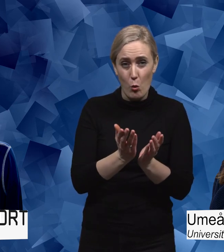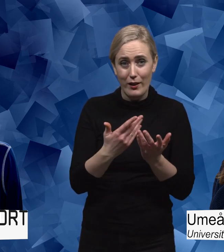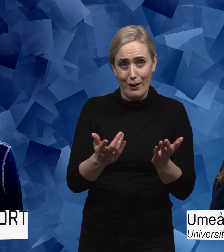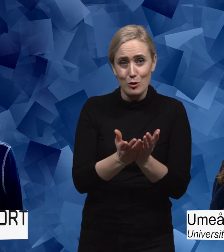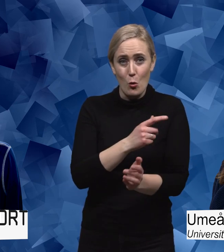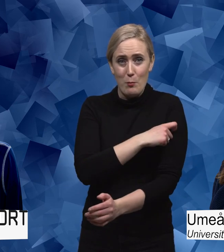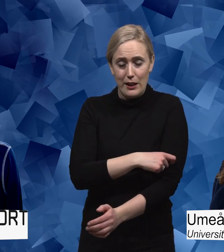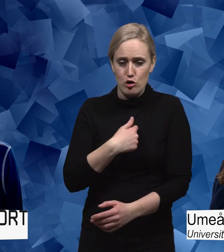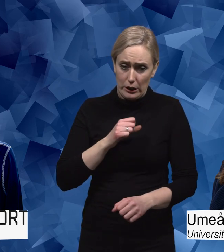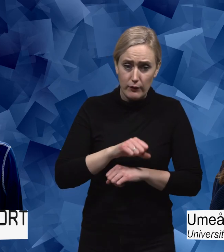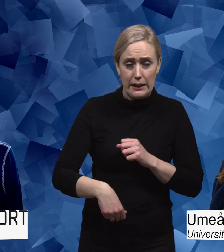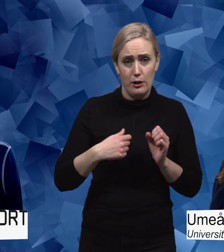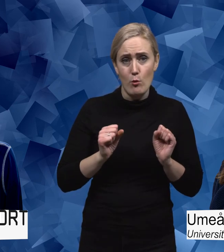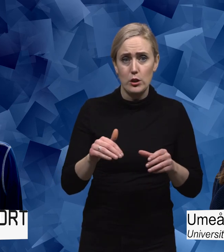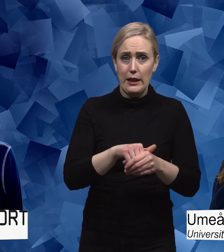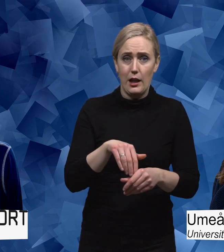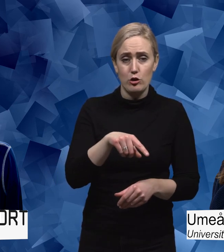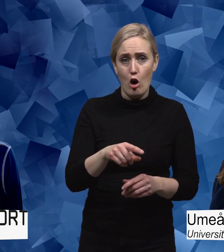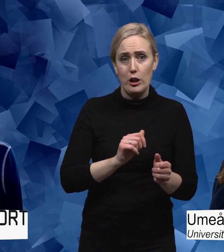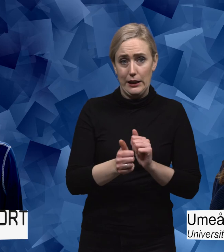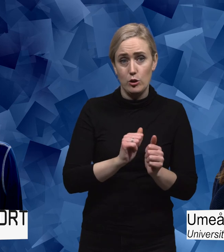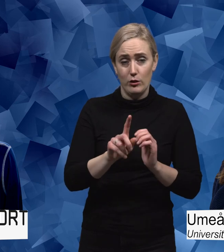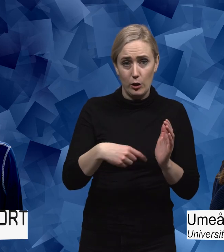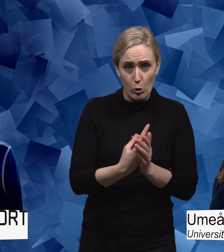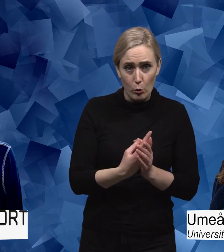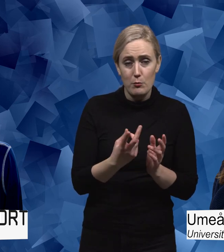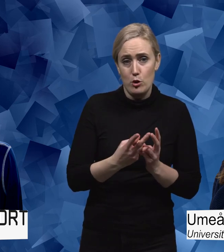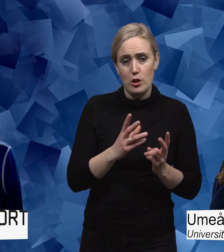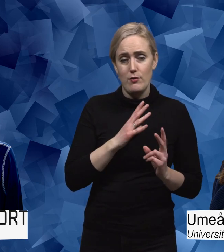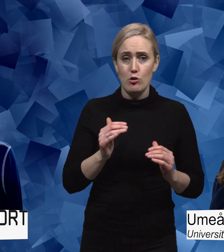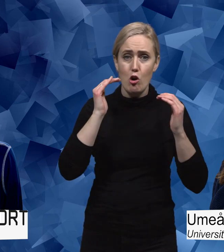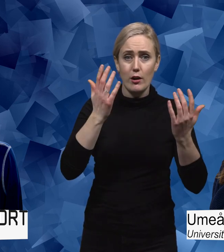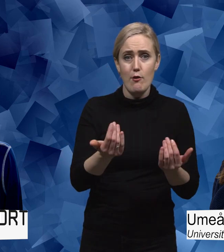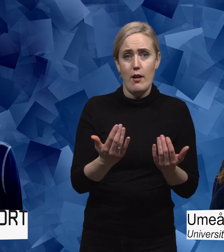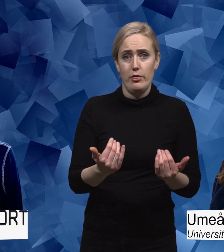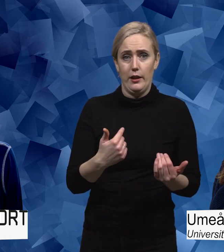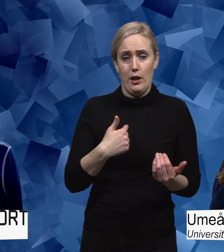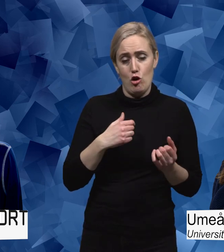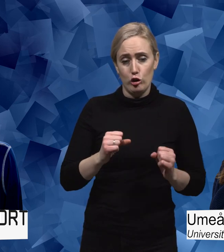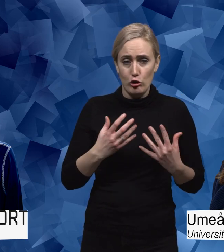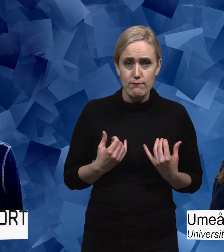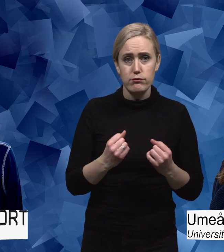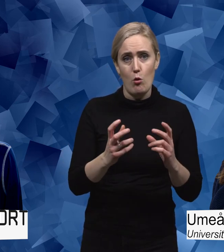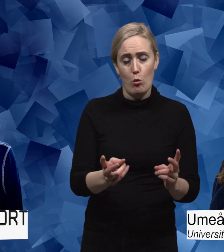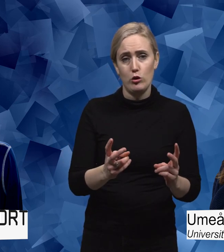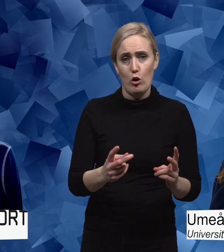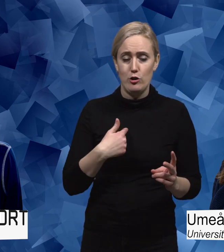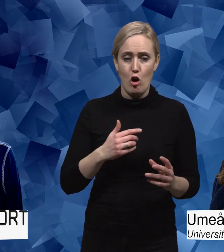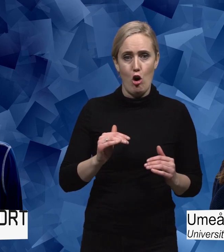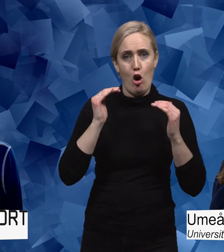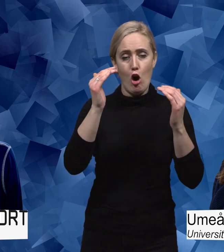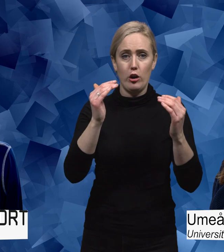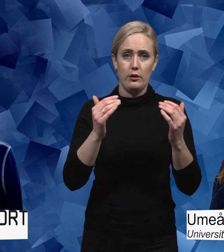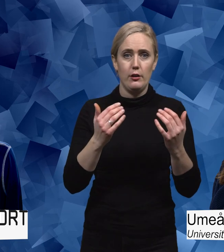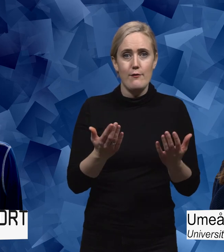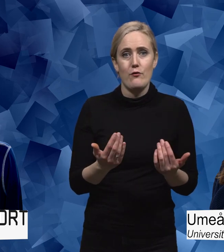skolplikt. Jag är ju tvingad att vara med på idrottslektionerna. Och då har jag också högre förväntningar på att det ska kunna ge mig någonting. Så det